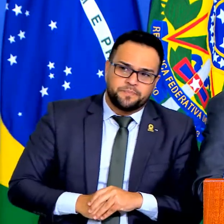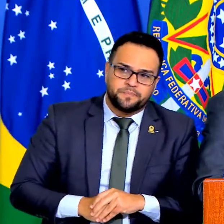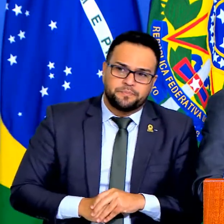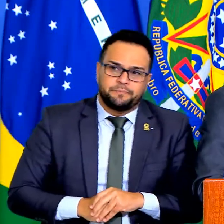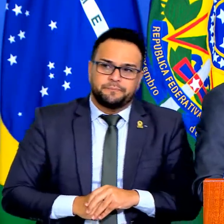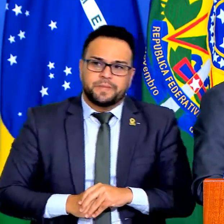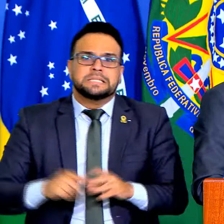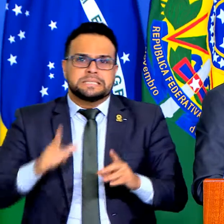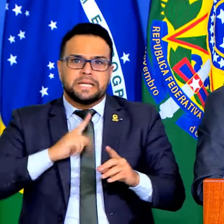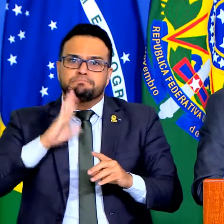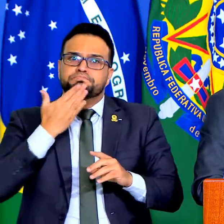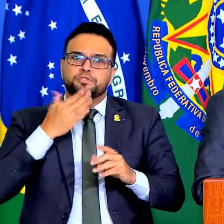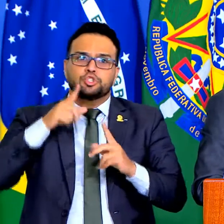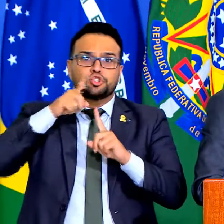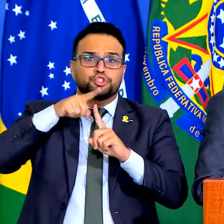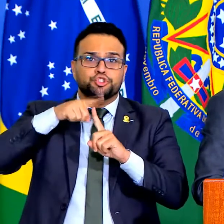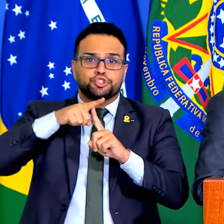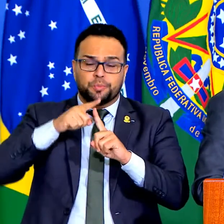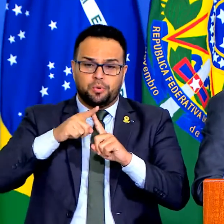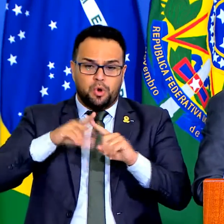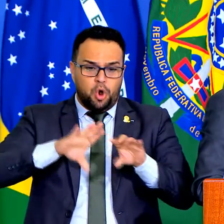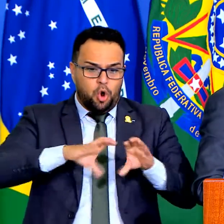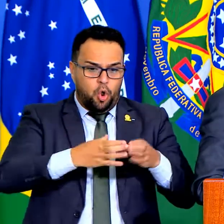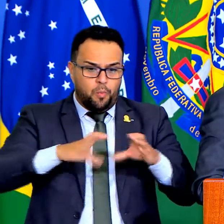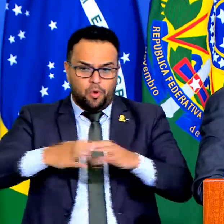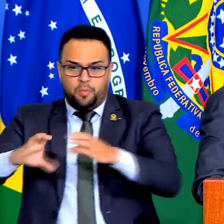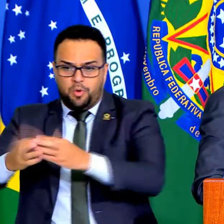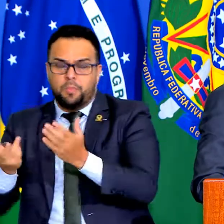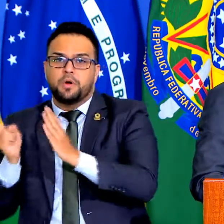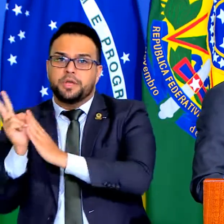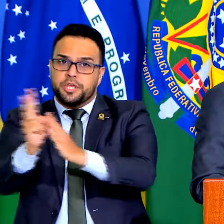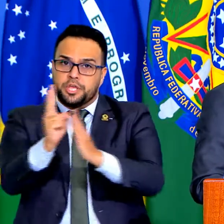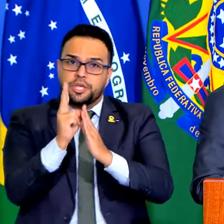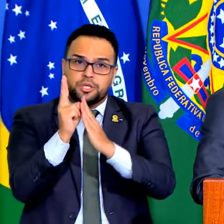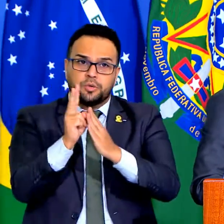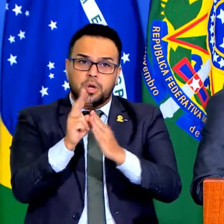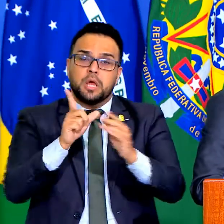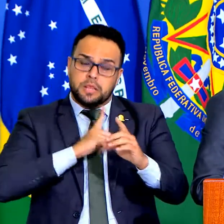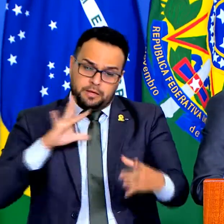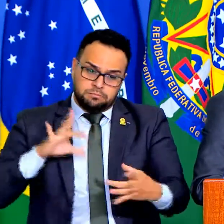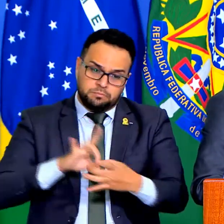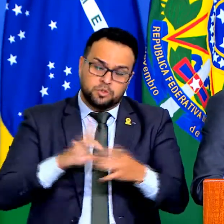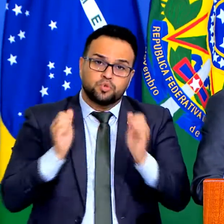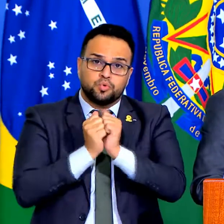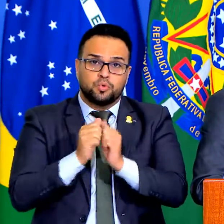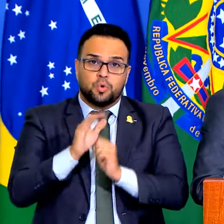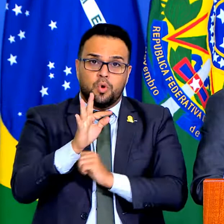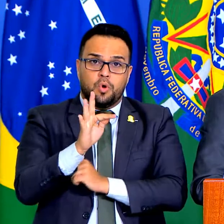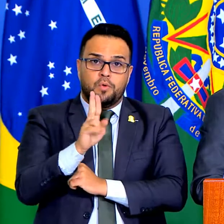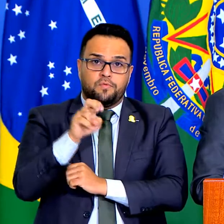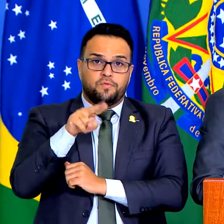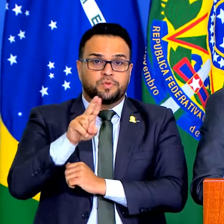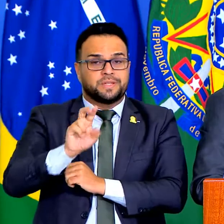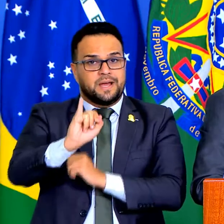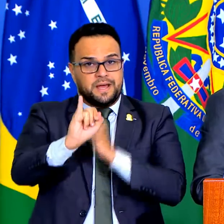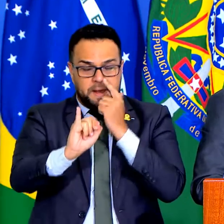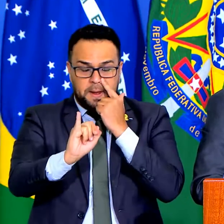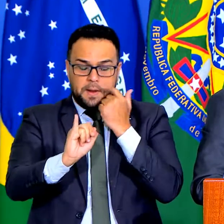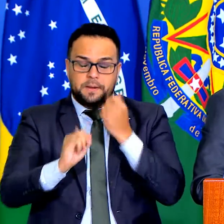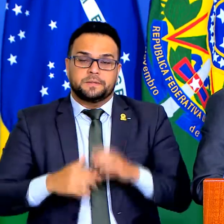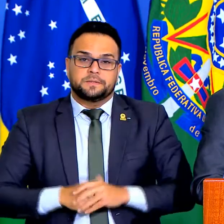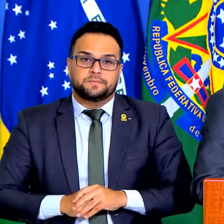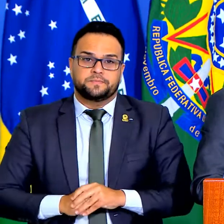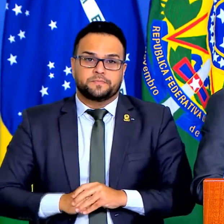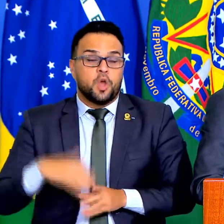os caiapós fazendo a mesma coisa, que temos também vinculado ao ministro Anderson, a FUNAI, cujo